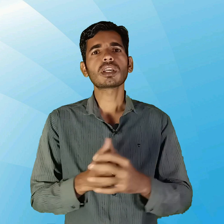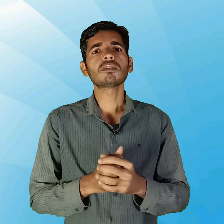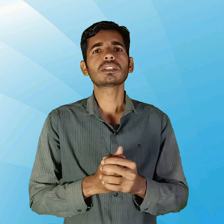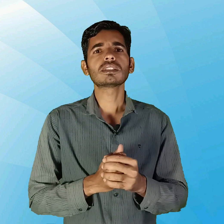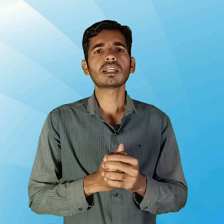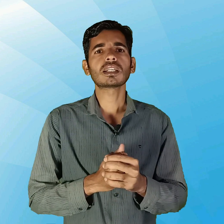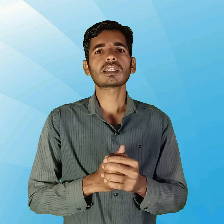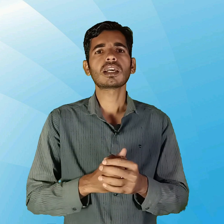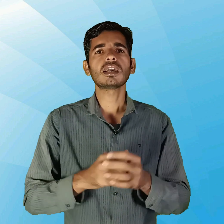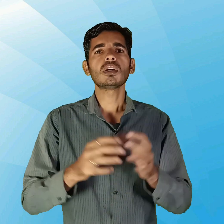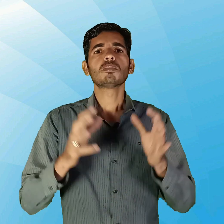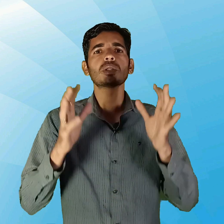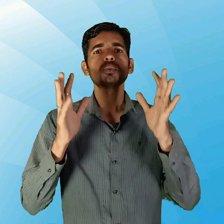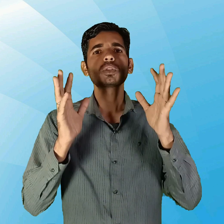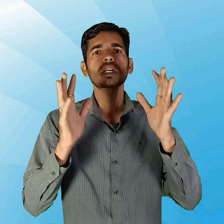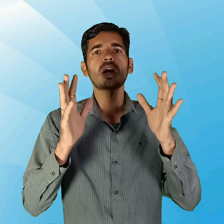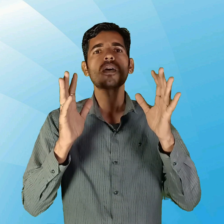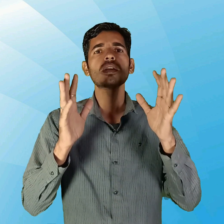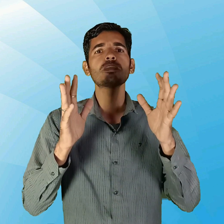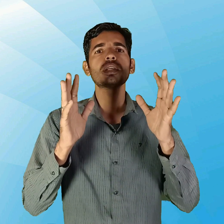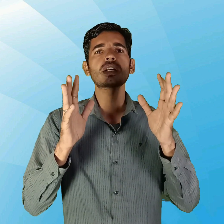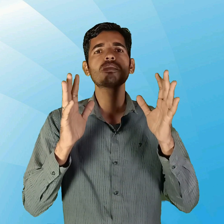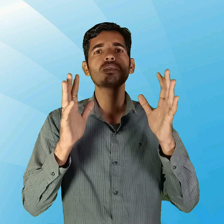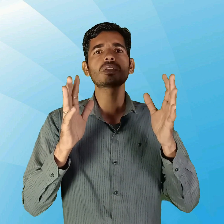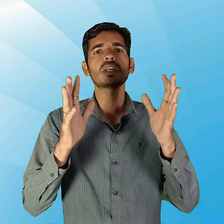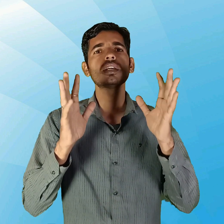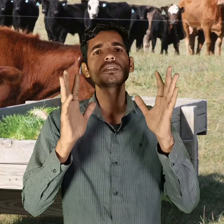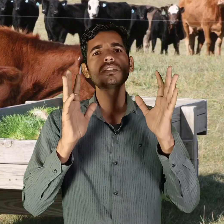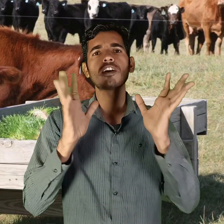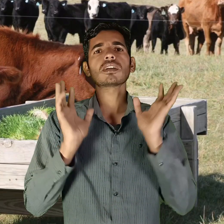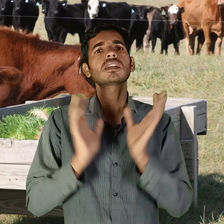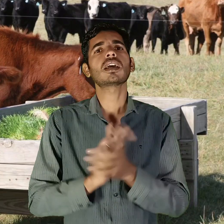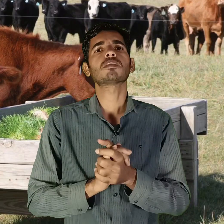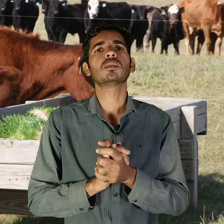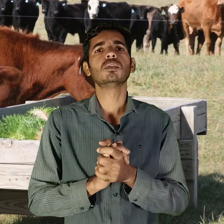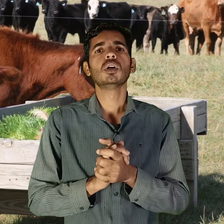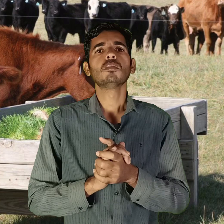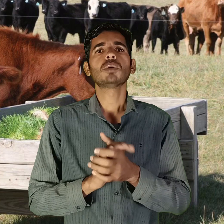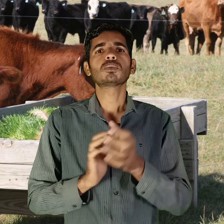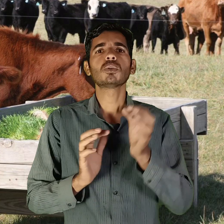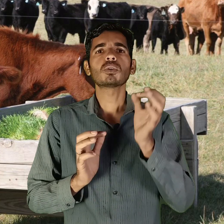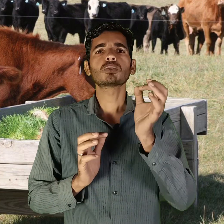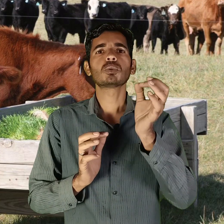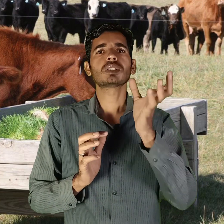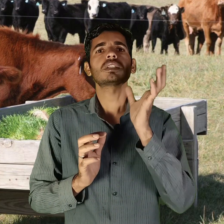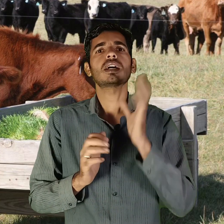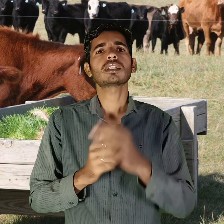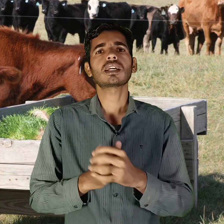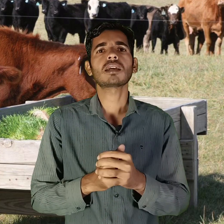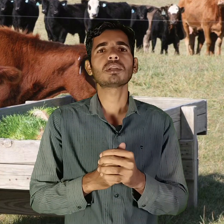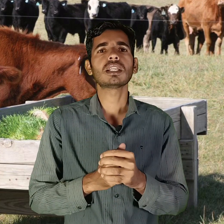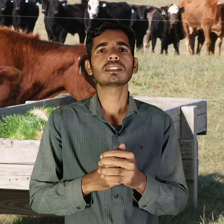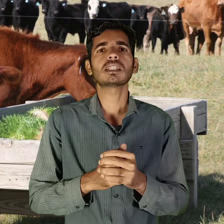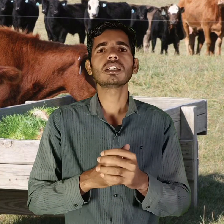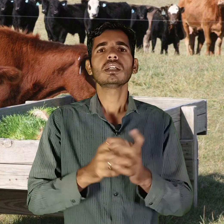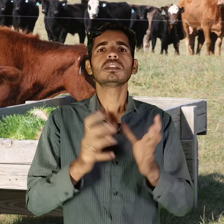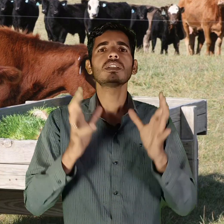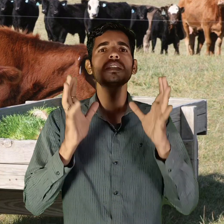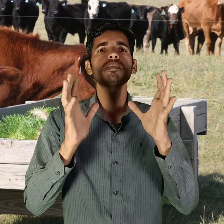क्या विश्यजज ज्यान रखना है पसुओं के ख़ड़ने पिलने का विशेश ध्यान रखना है आपको पसुओं को सुवस्त हराचारा मिलना चाहिए जिससे